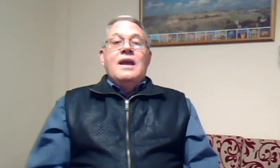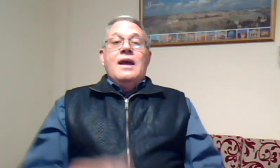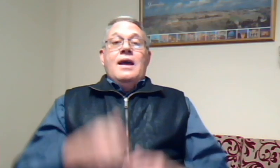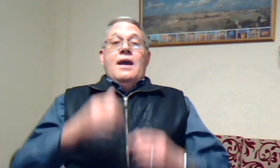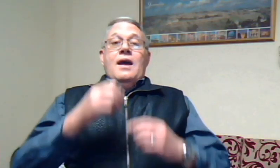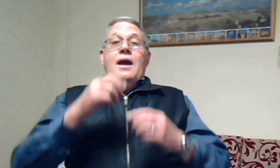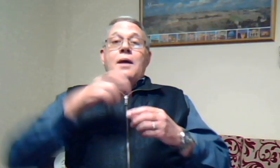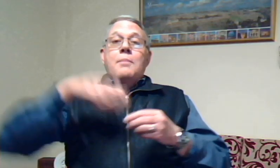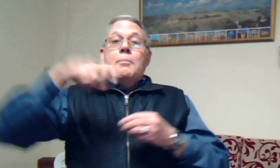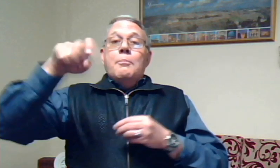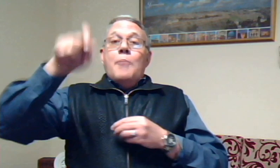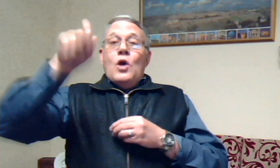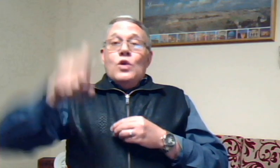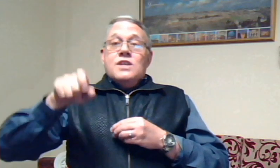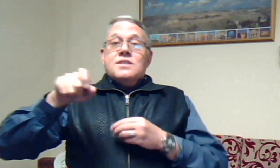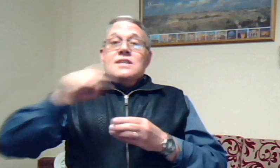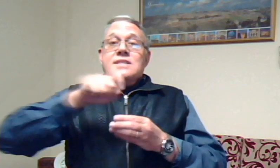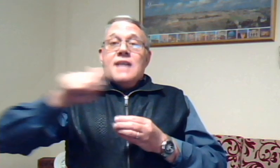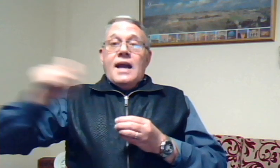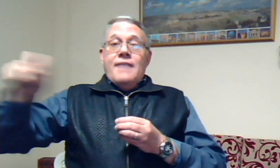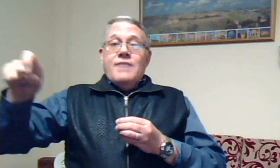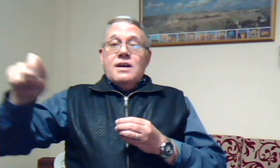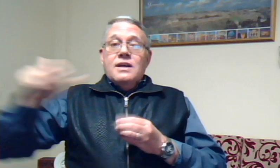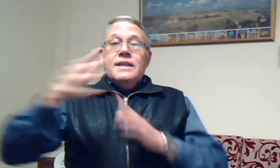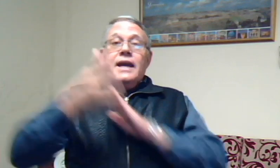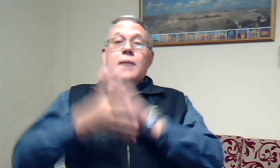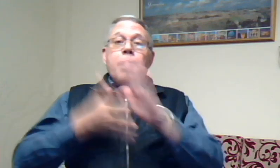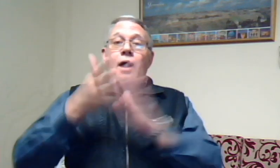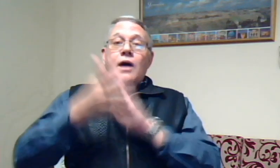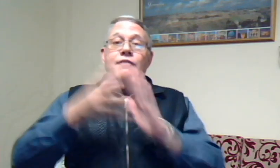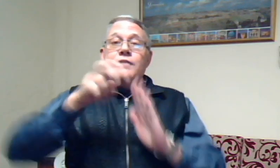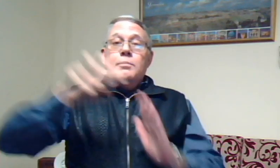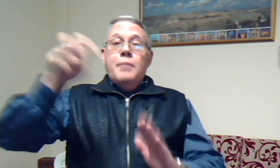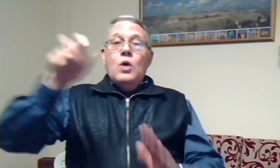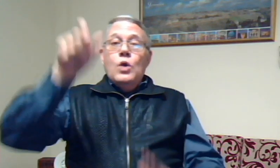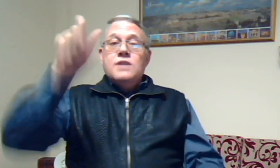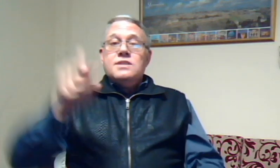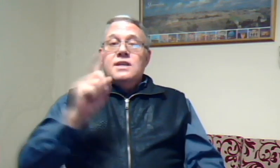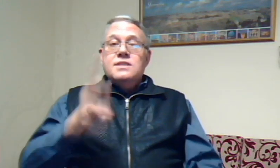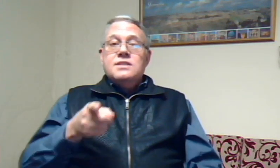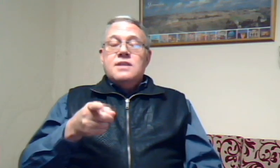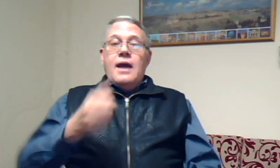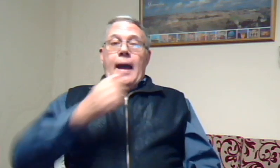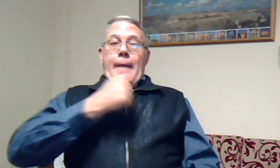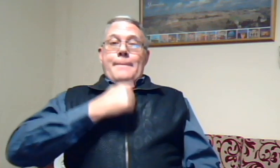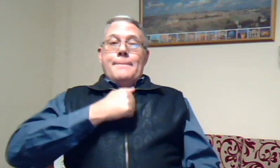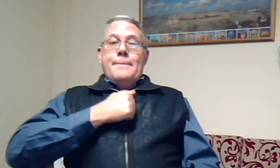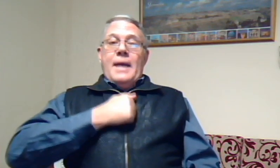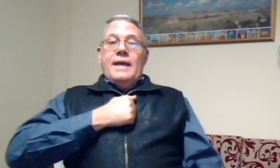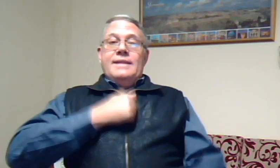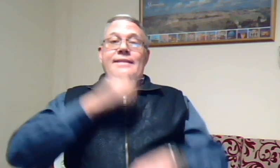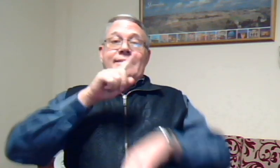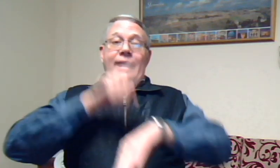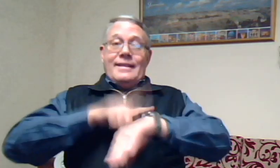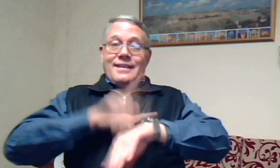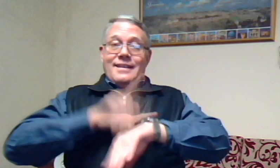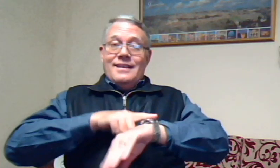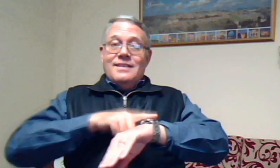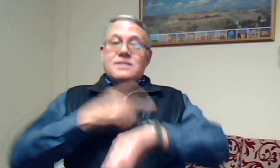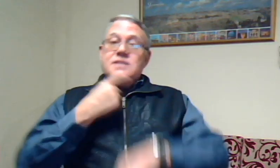Paulus Paulus skrybe die gebaar vir Paulus is my tyd sê